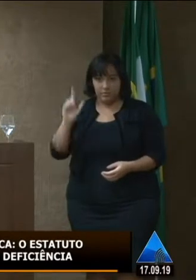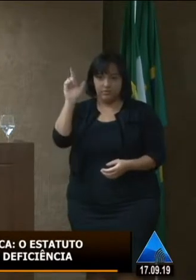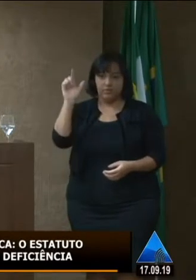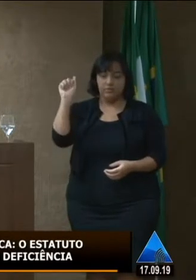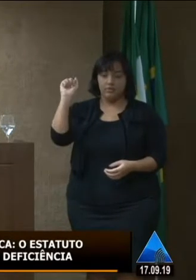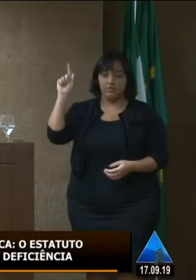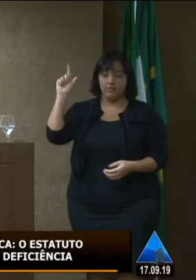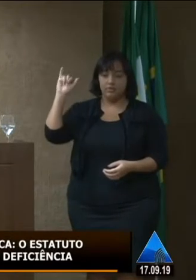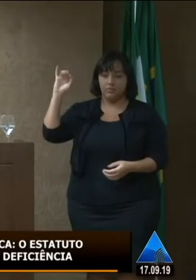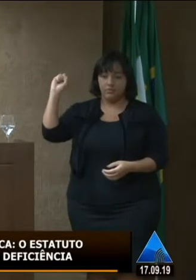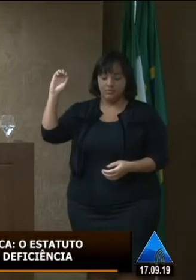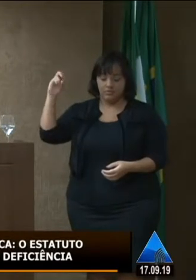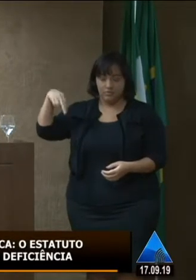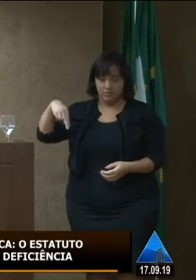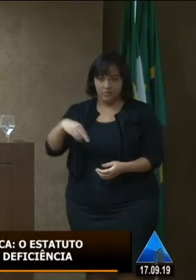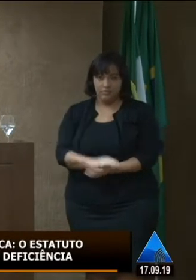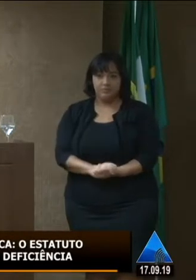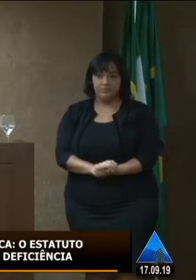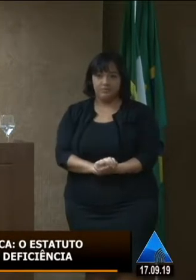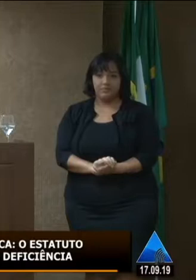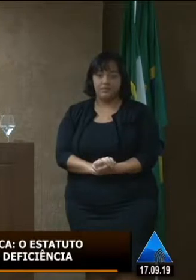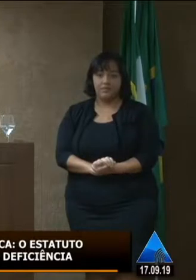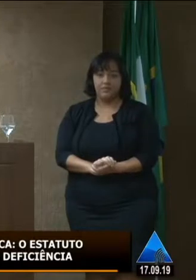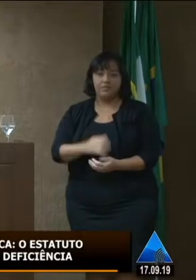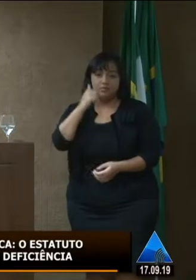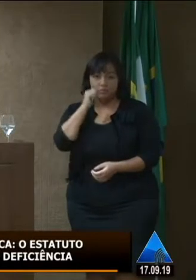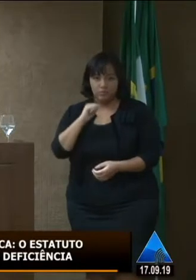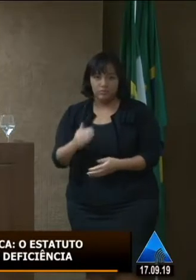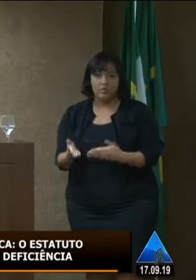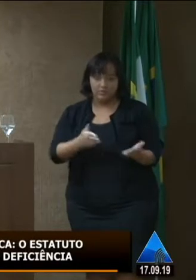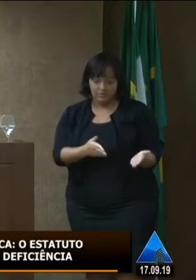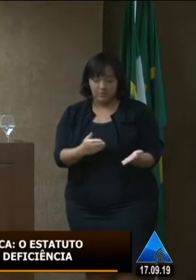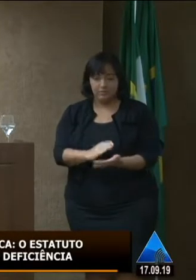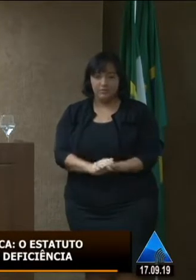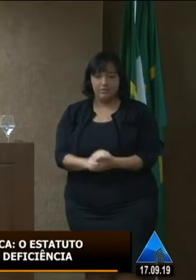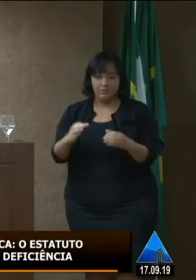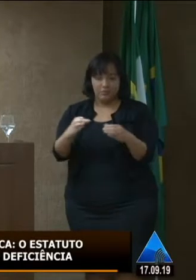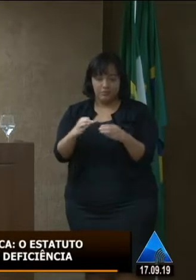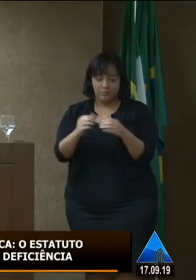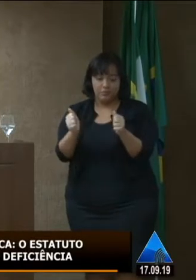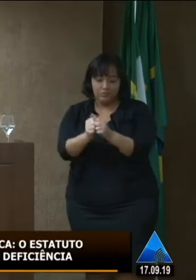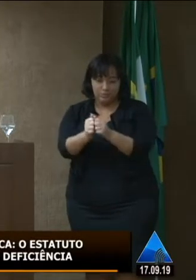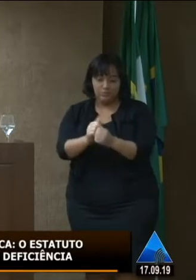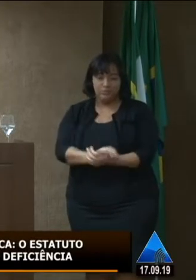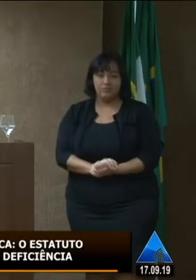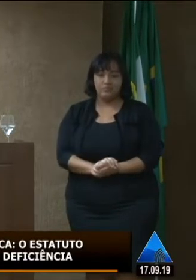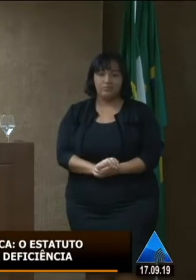a nossa querida secretária seja bem vinda ao nosso meio né